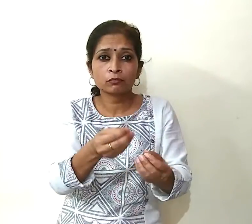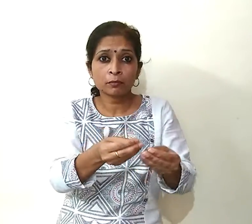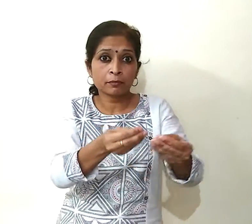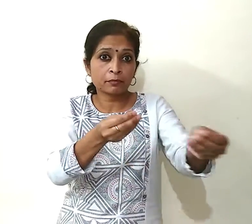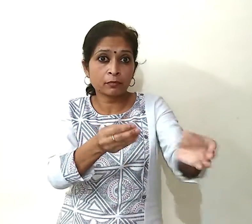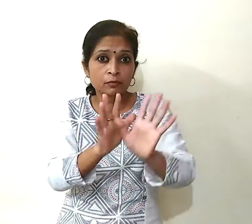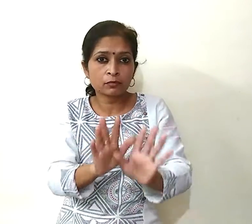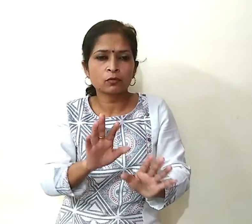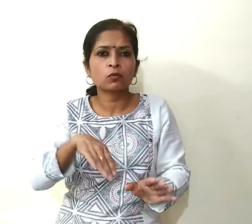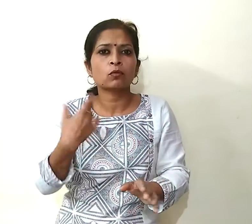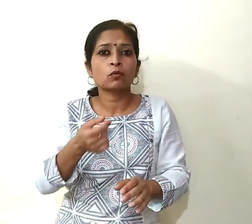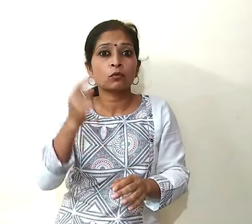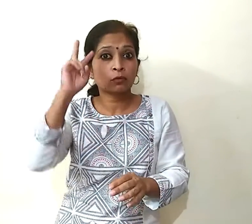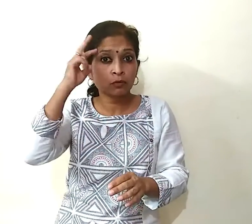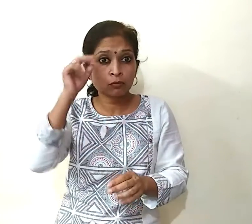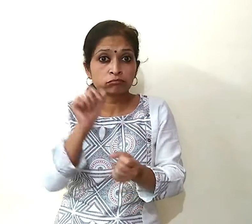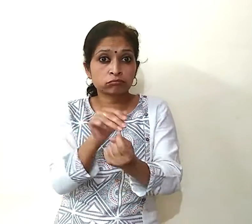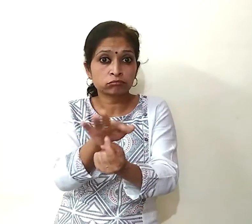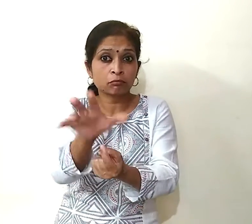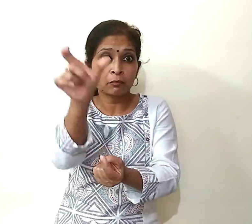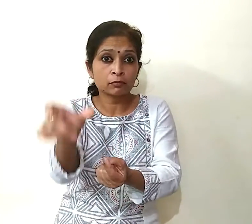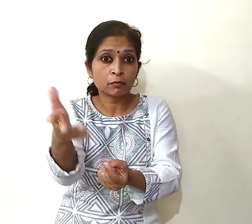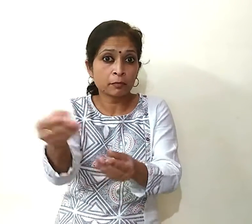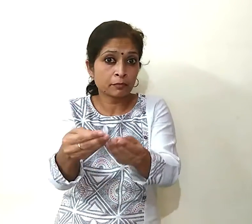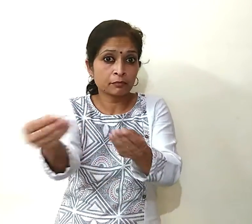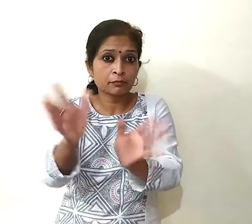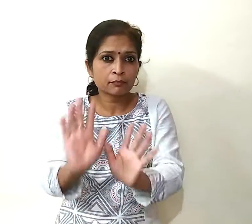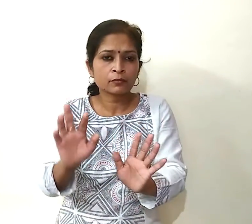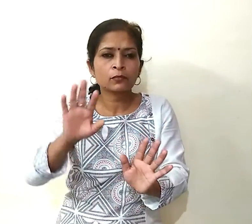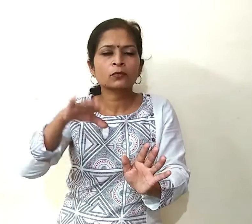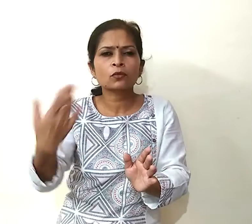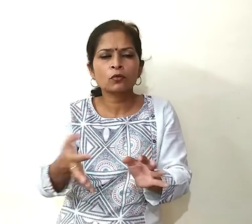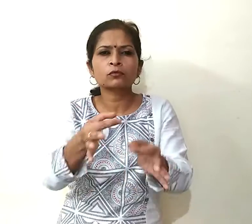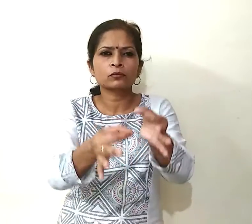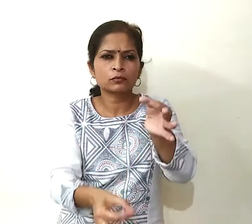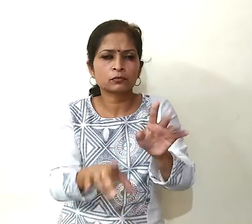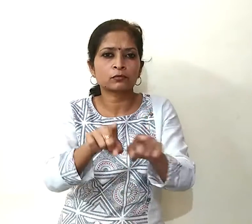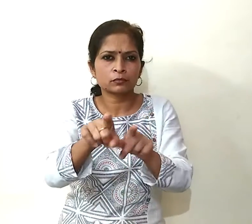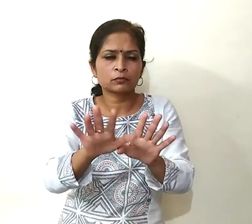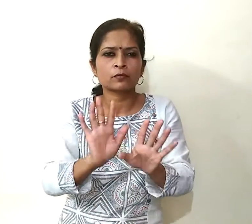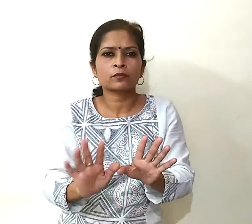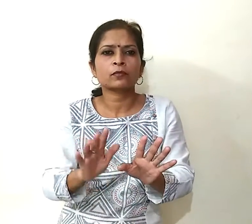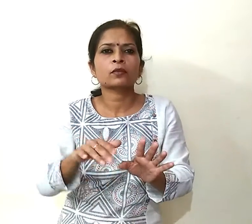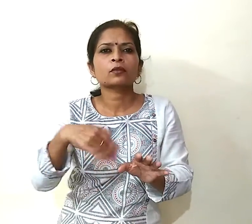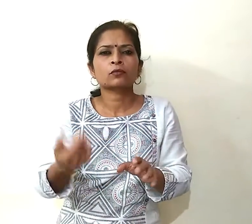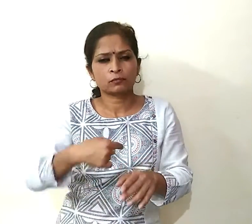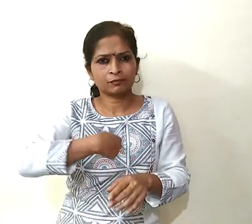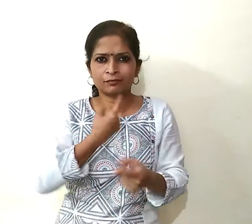संक्रमन के शक वाले मरीज के निकट तो नहीं है और विस्तरित तरीके से समझाओं तो जब आप अपनी स्वमुल्यांकन